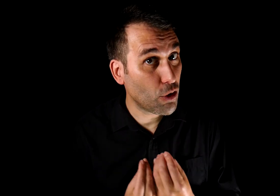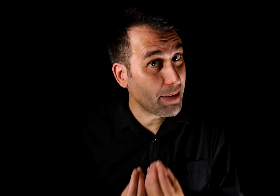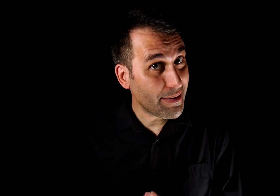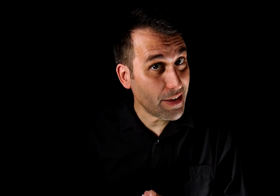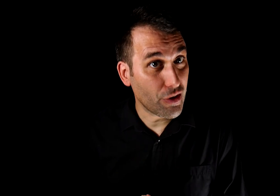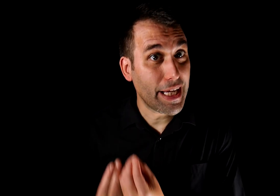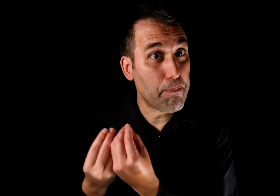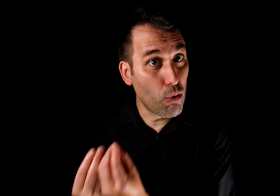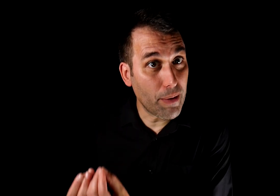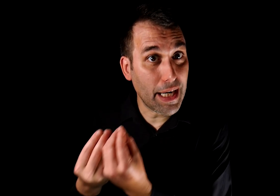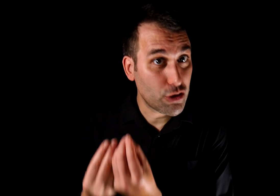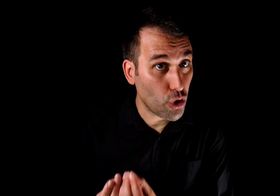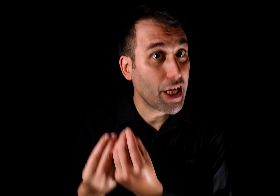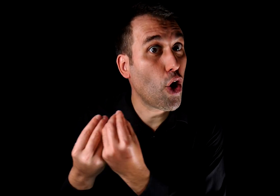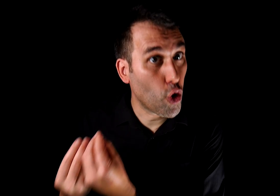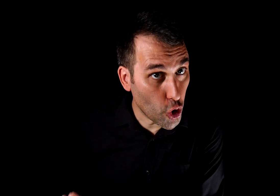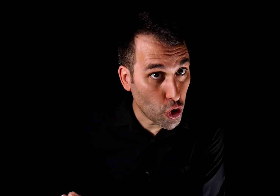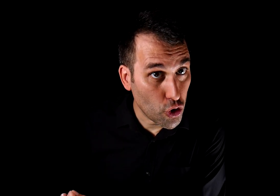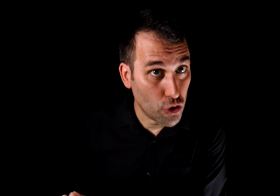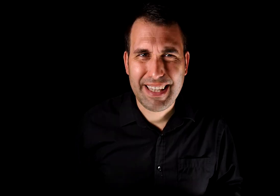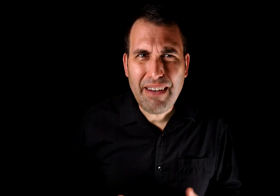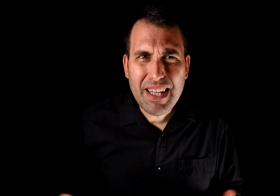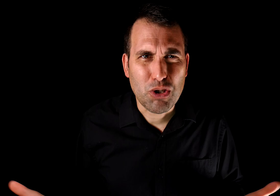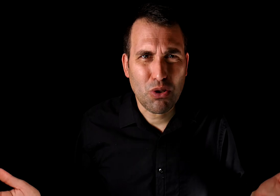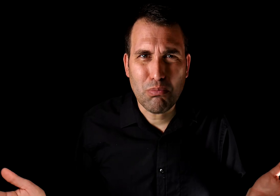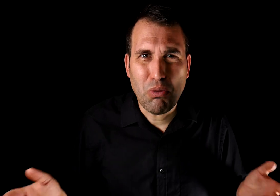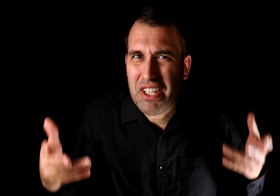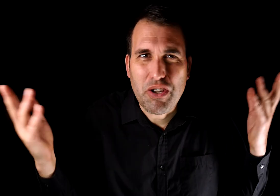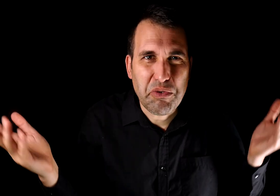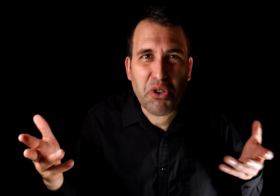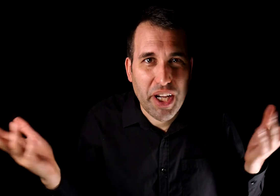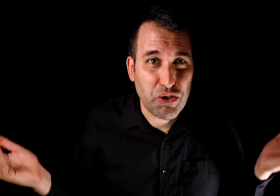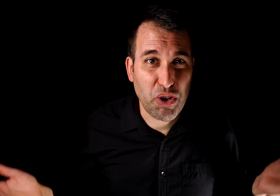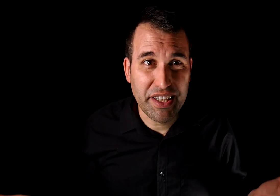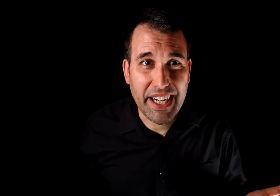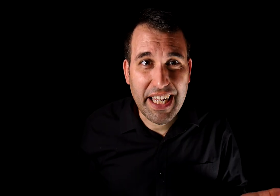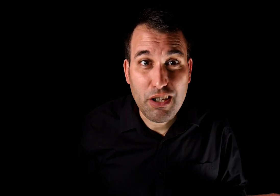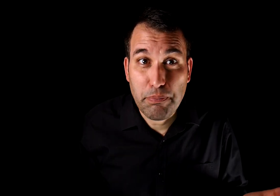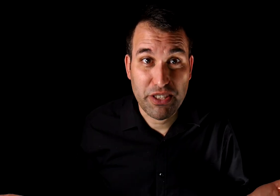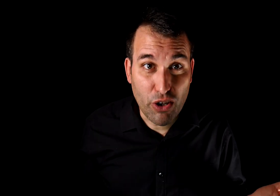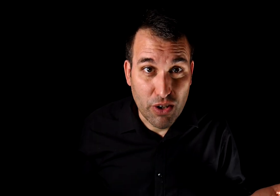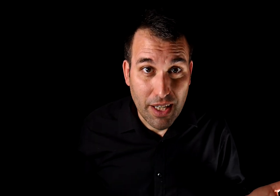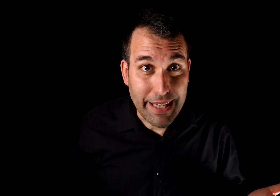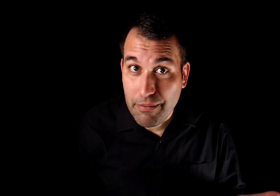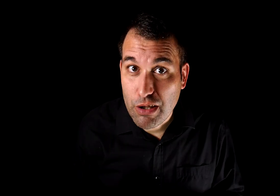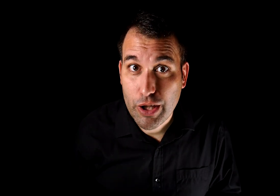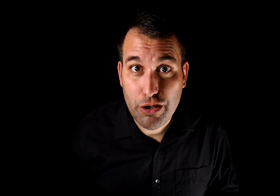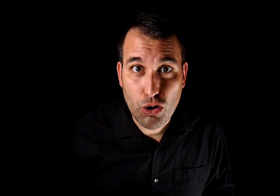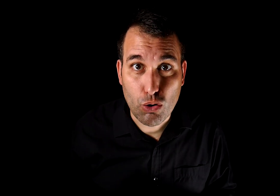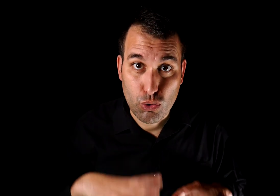convencido de que prueba la historia o no. Tal vez le mostró un bonito dibujo que encontró en internet y lo impresionó. Tal vez lo engañó con un